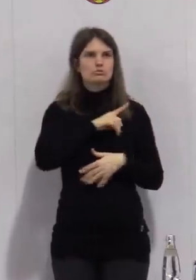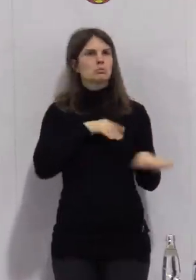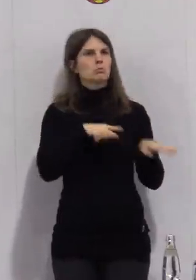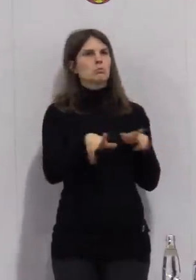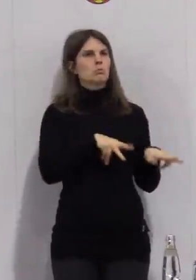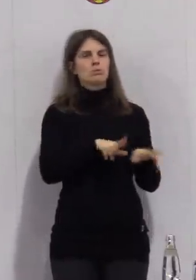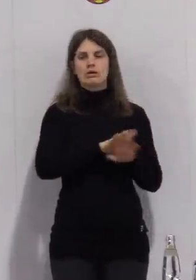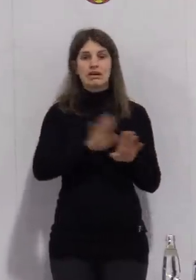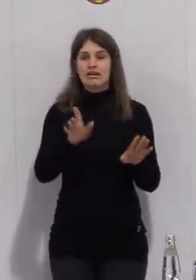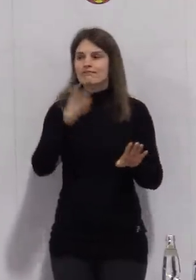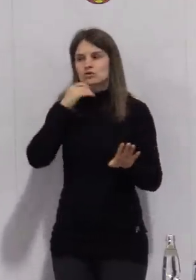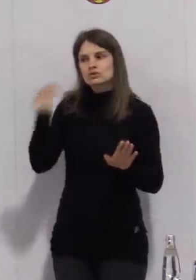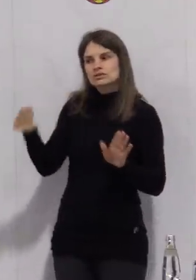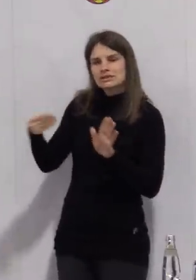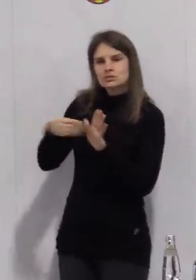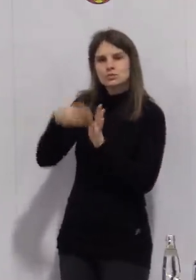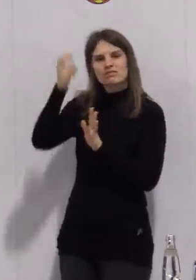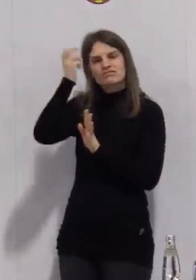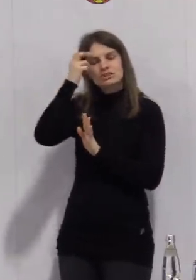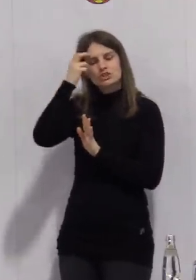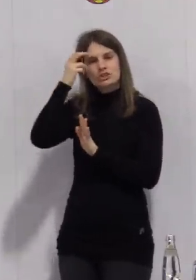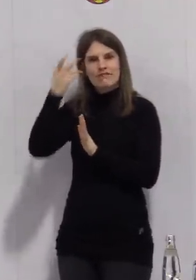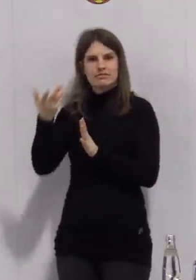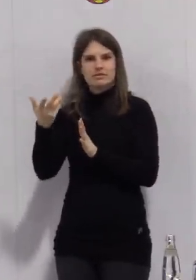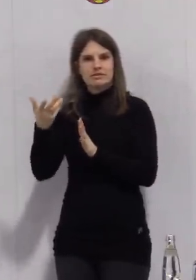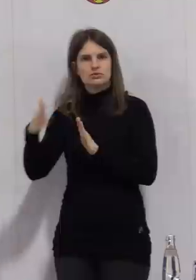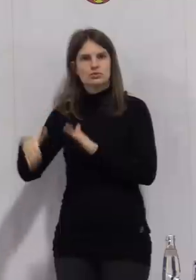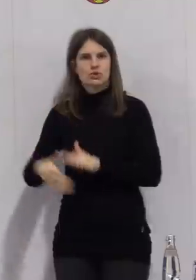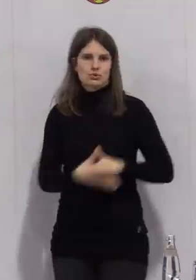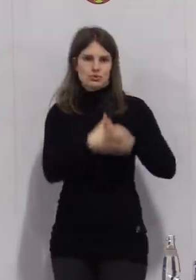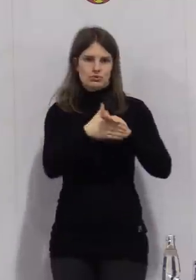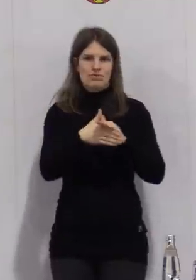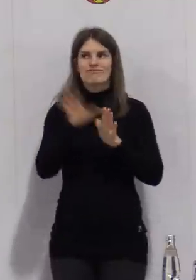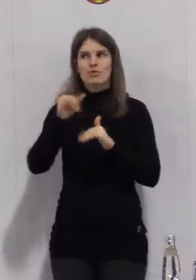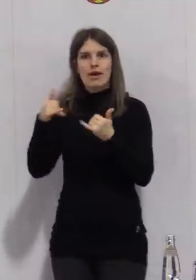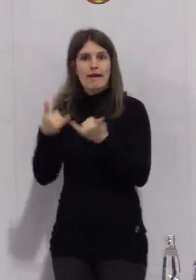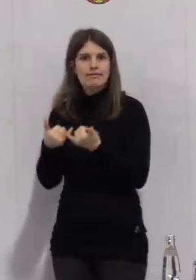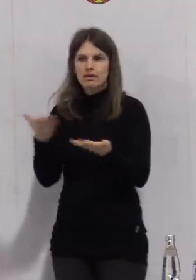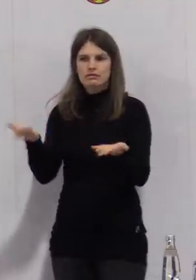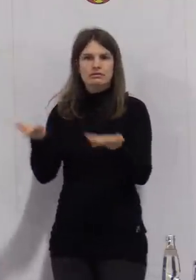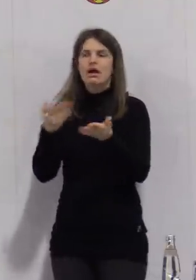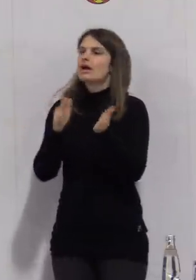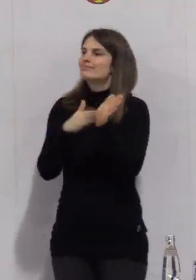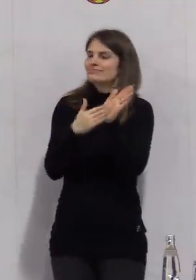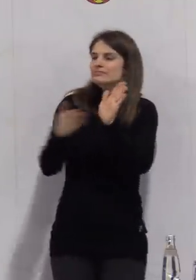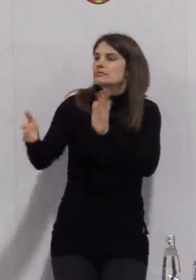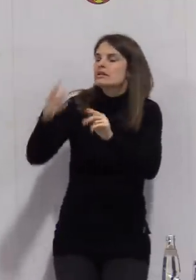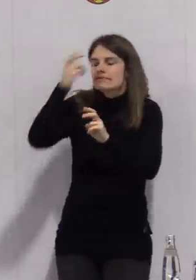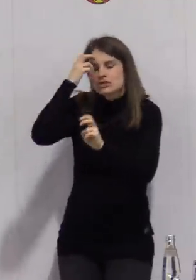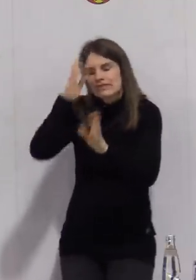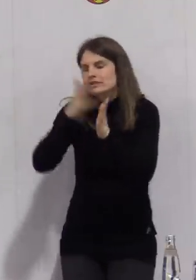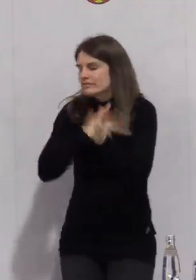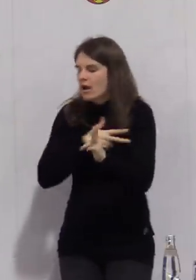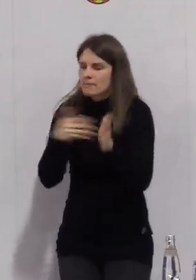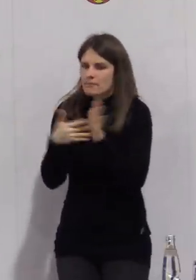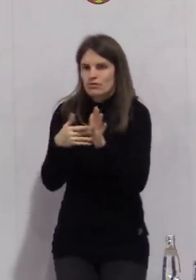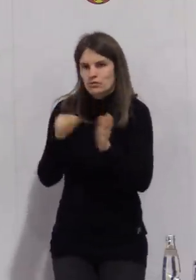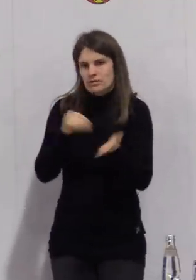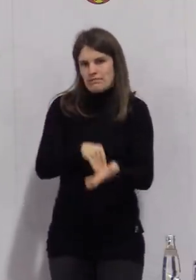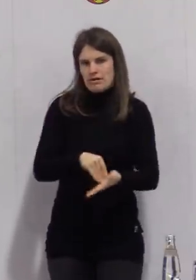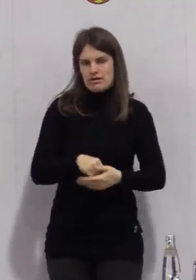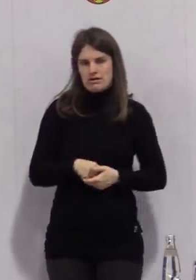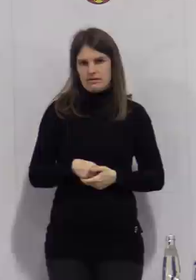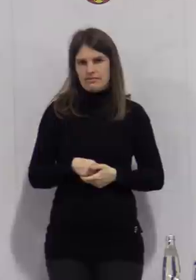Eltern Sicherheit zu geben, dass diese Tests auch ganz, ganz, ganz überwiegend klare und saubere